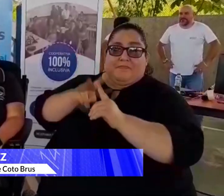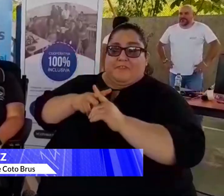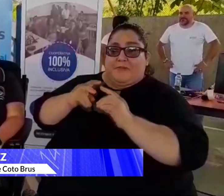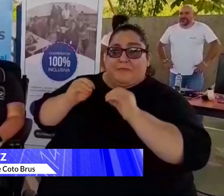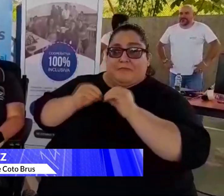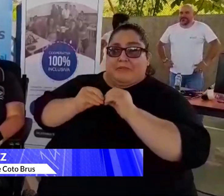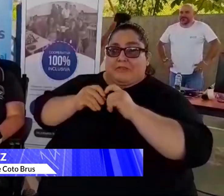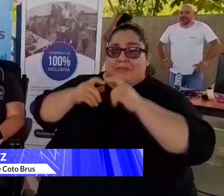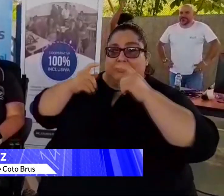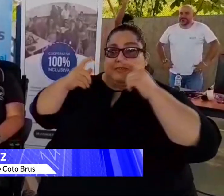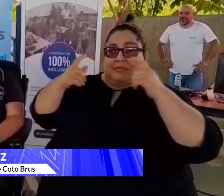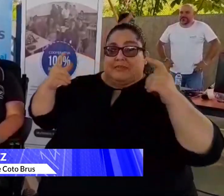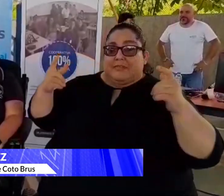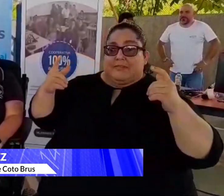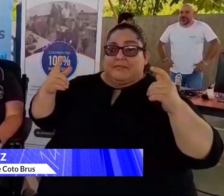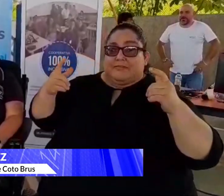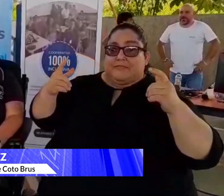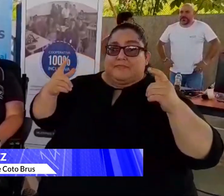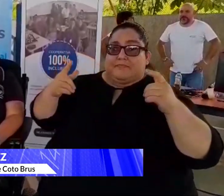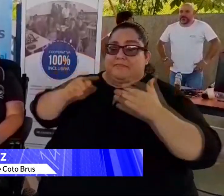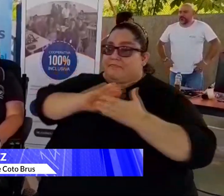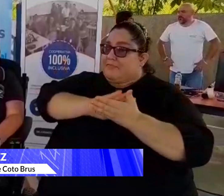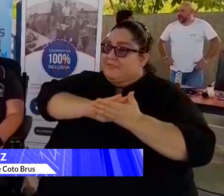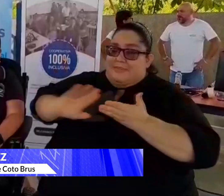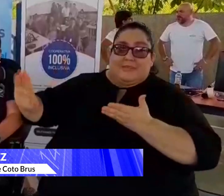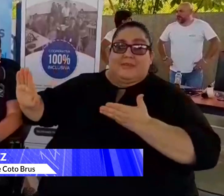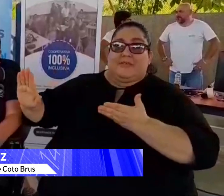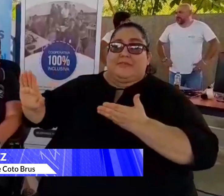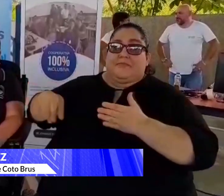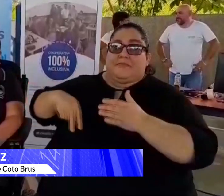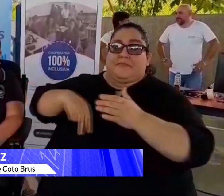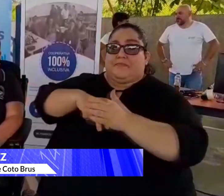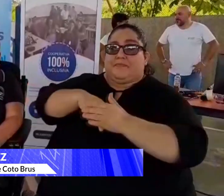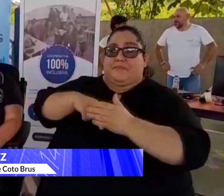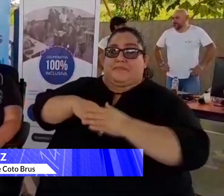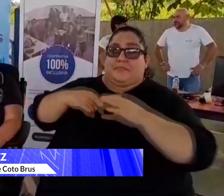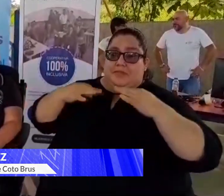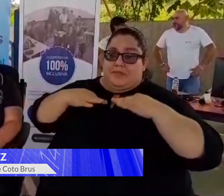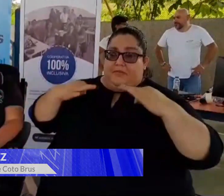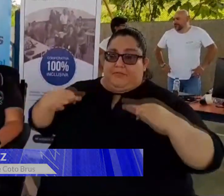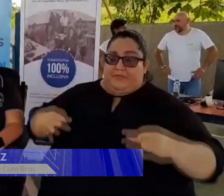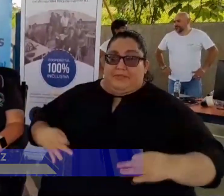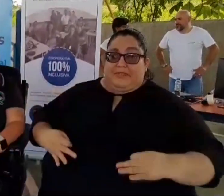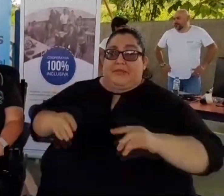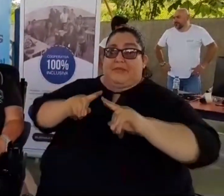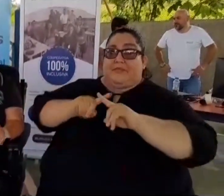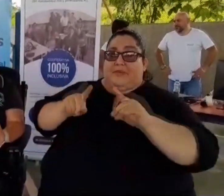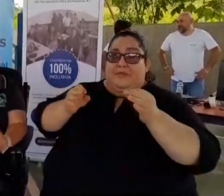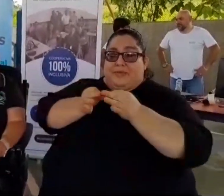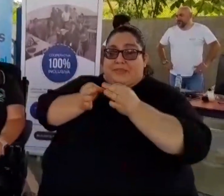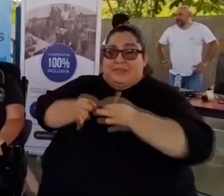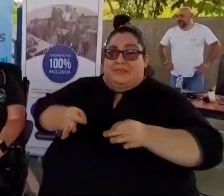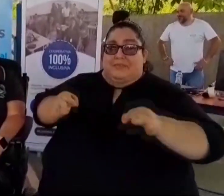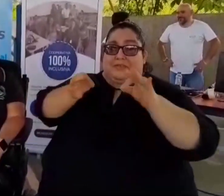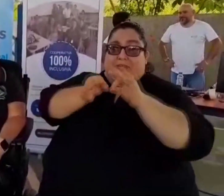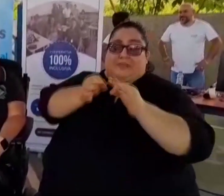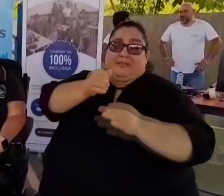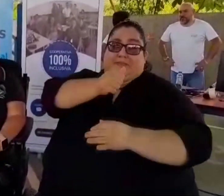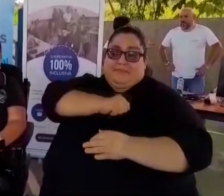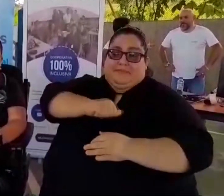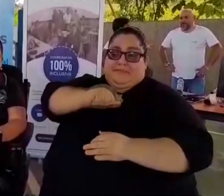grande es eliminar las barreras físicas Pero más que todo las actitudinales Porque si no eliminamos las barreras